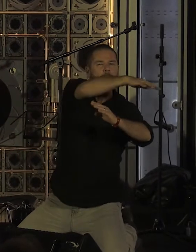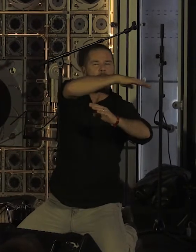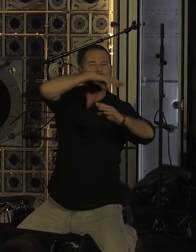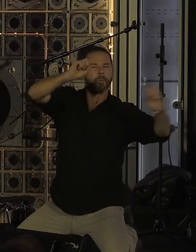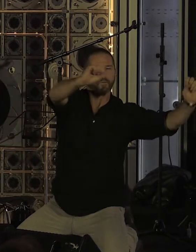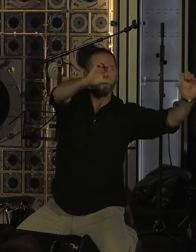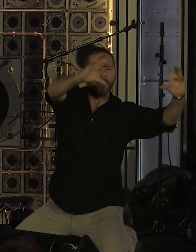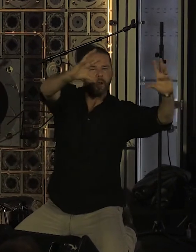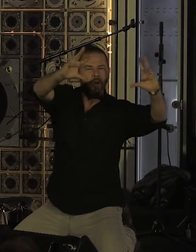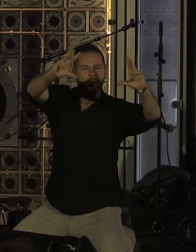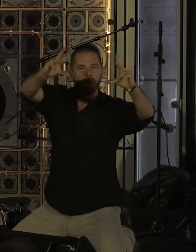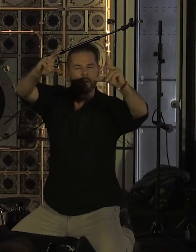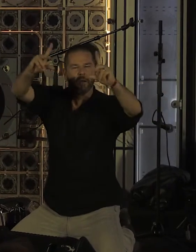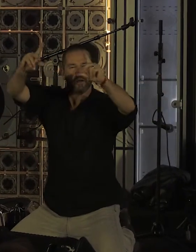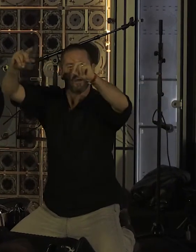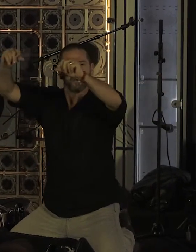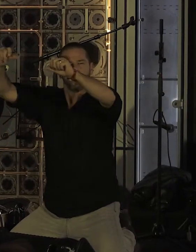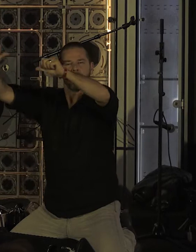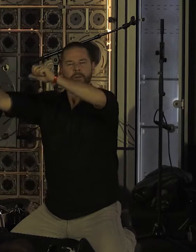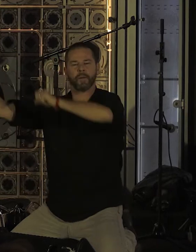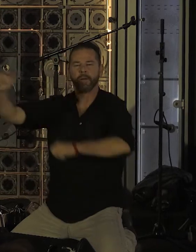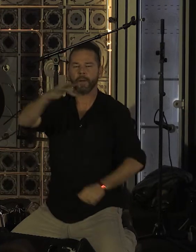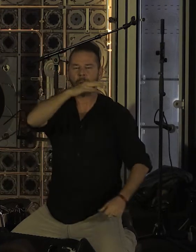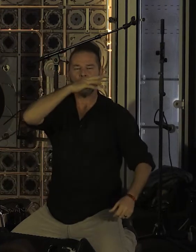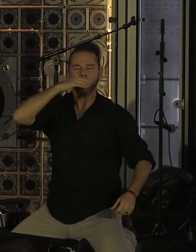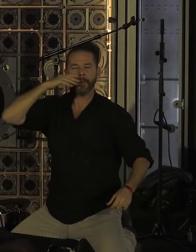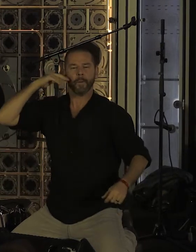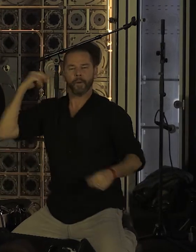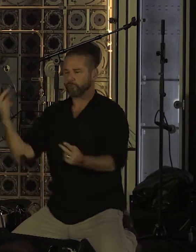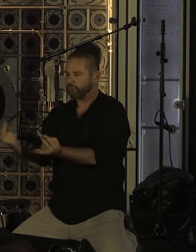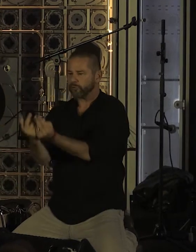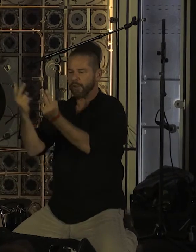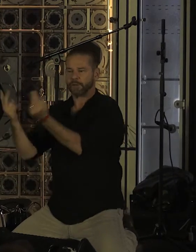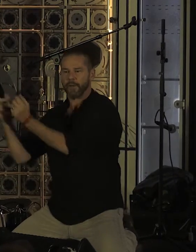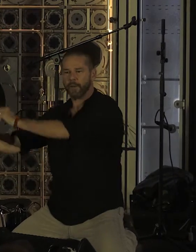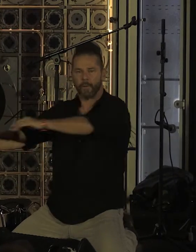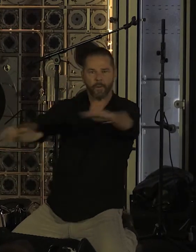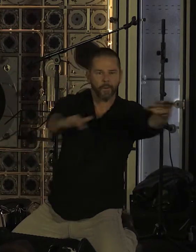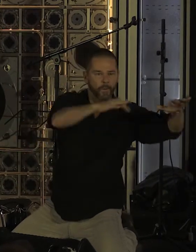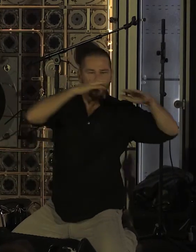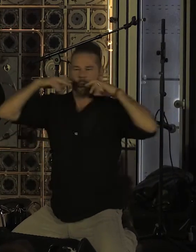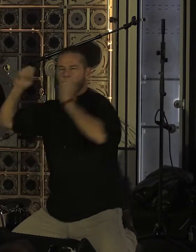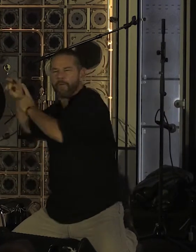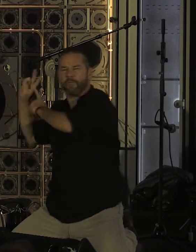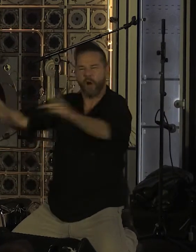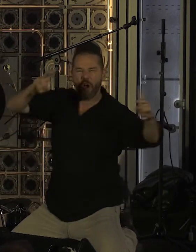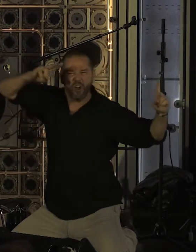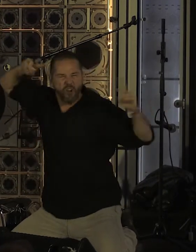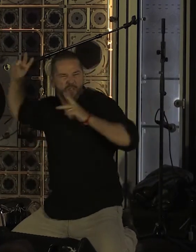était doux des senteurs du jargon Grand vent chassant la lune croissante